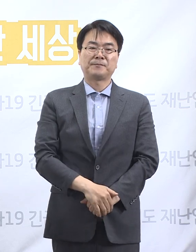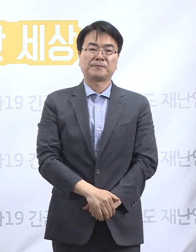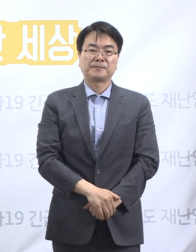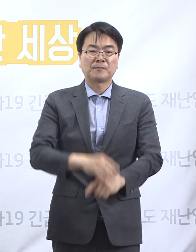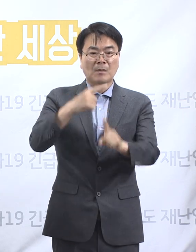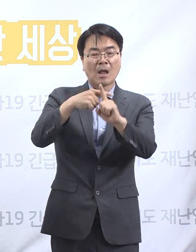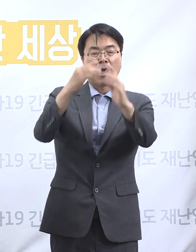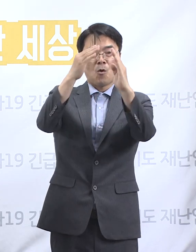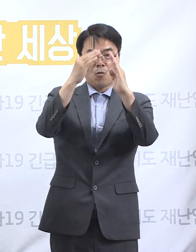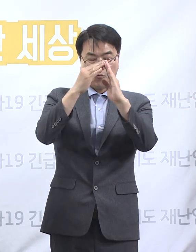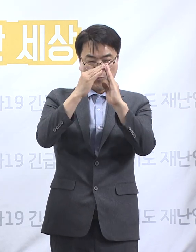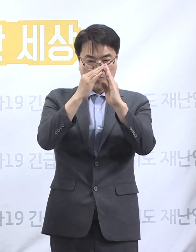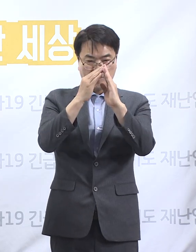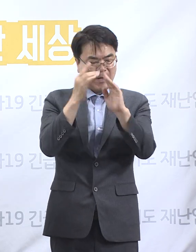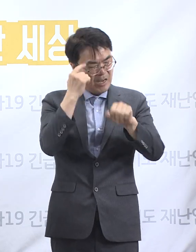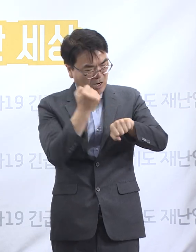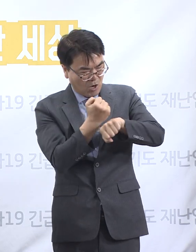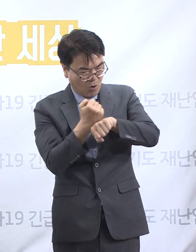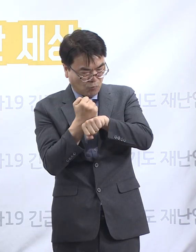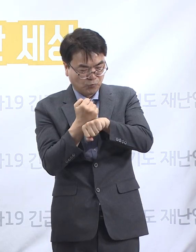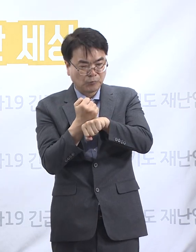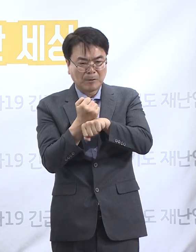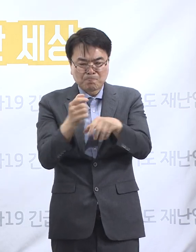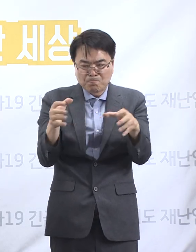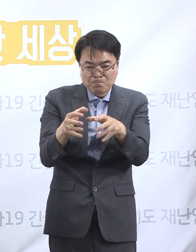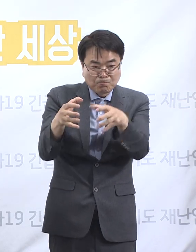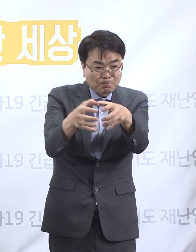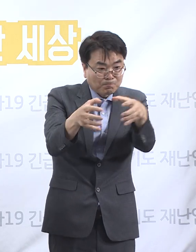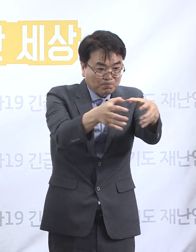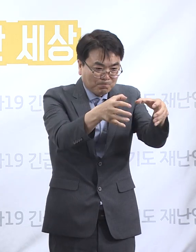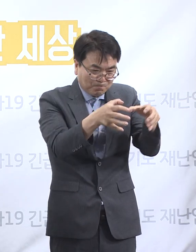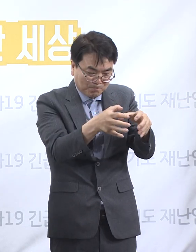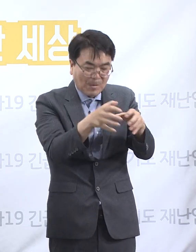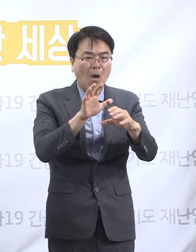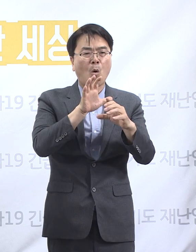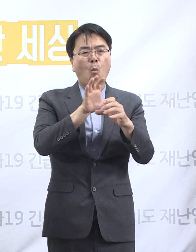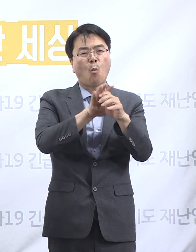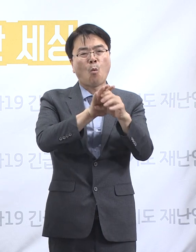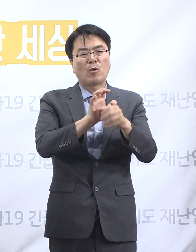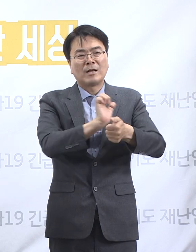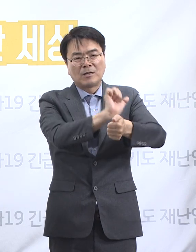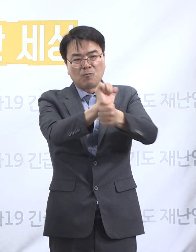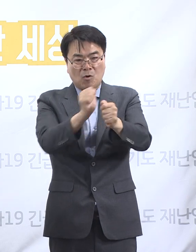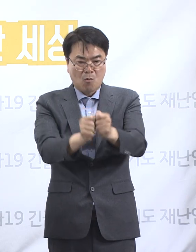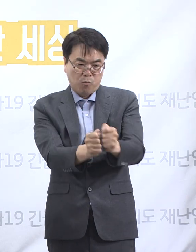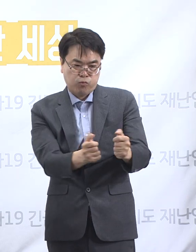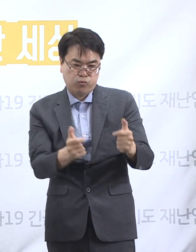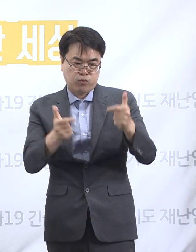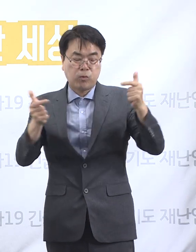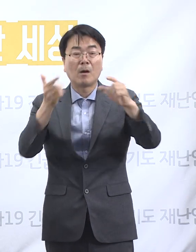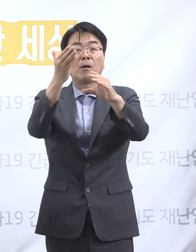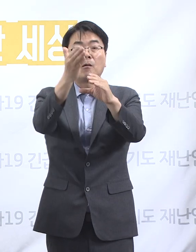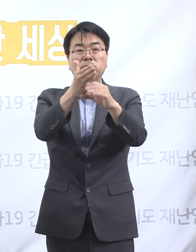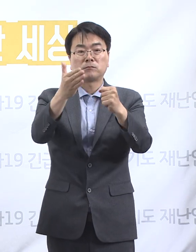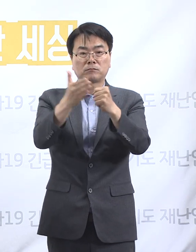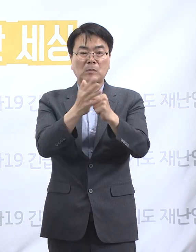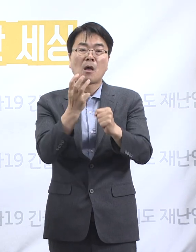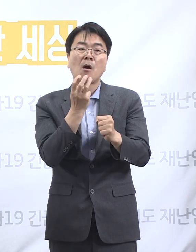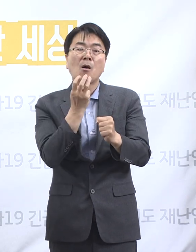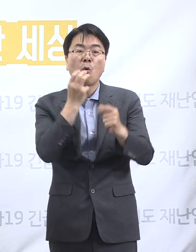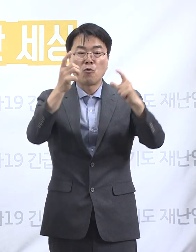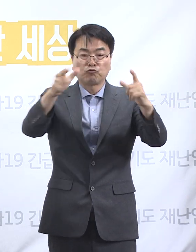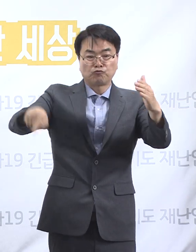교회의 성경연구회 등 소모임을 중심으로 한 코로나19 전파가 확산되고 있습니다. 최근 수도권을